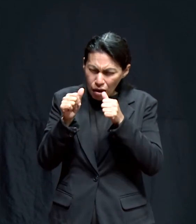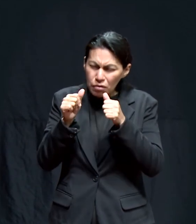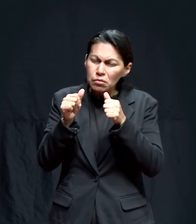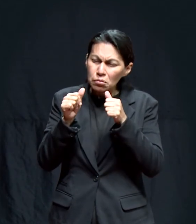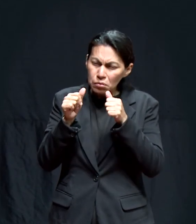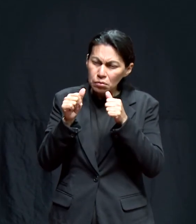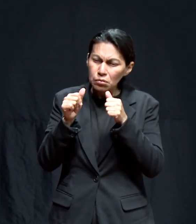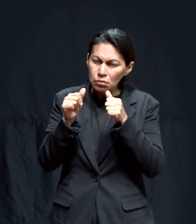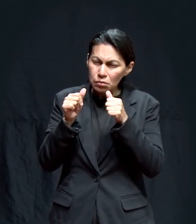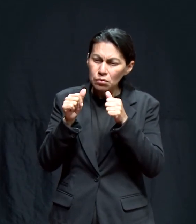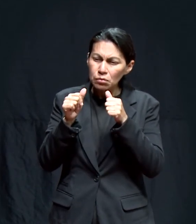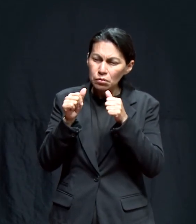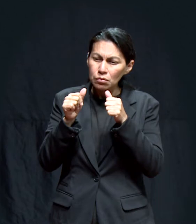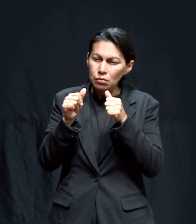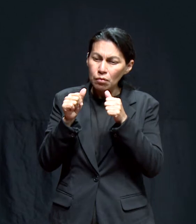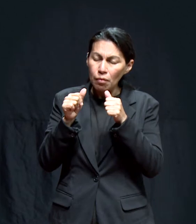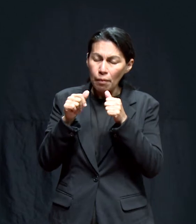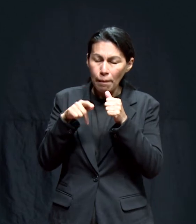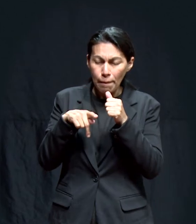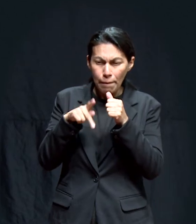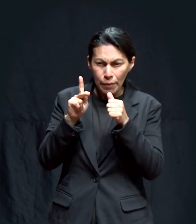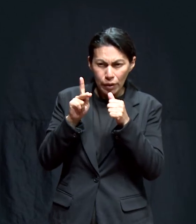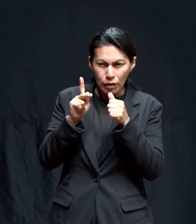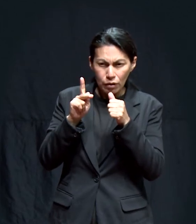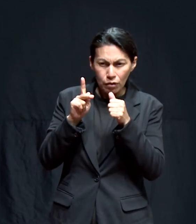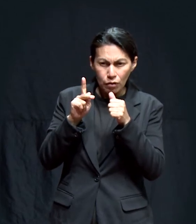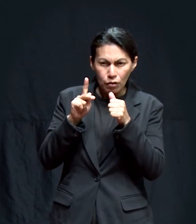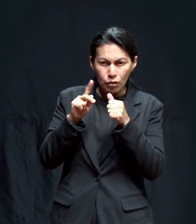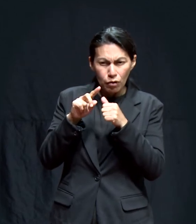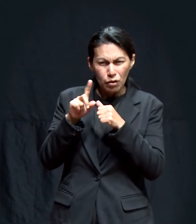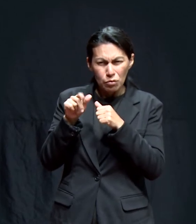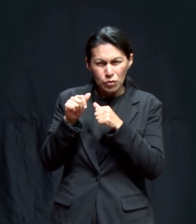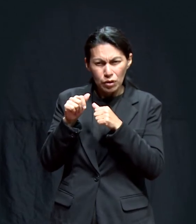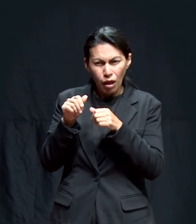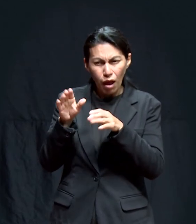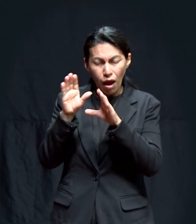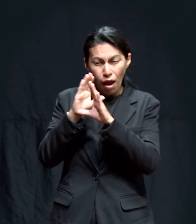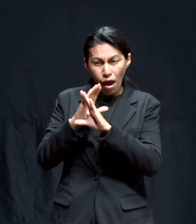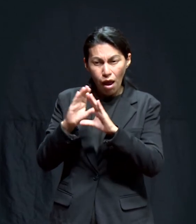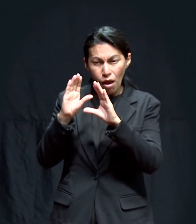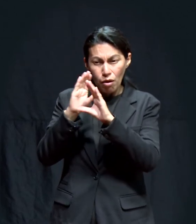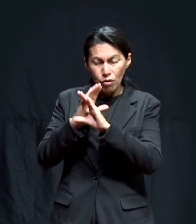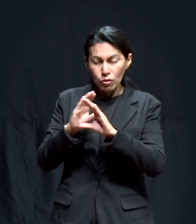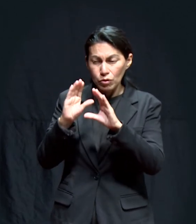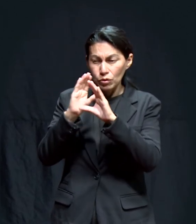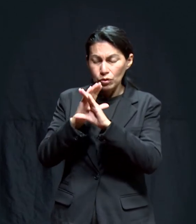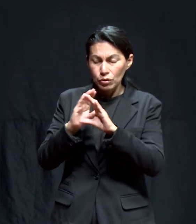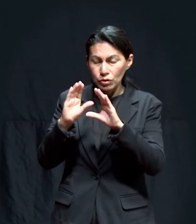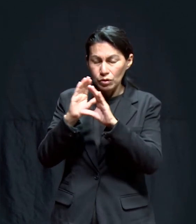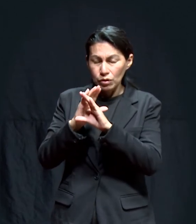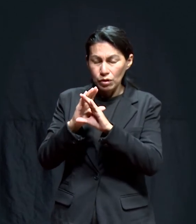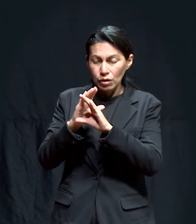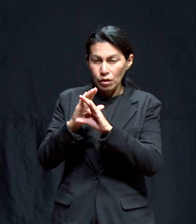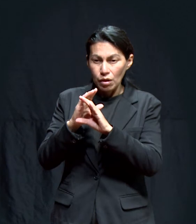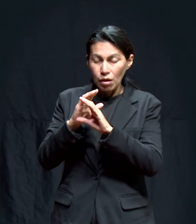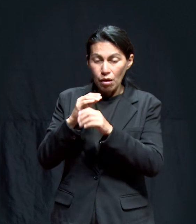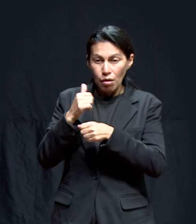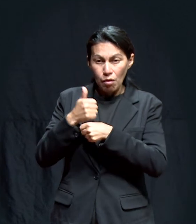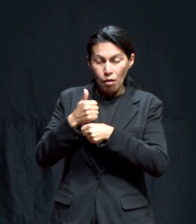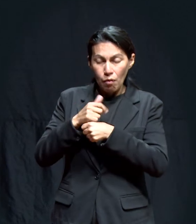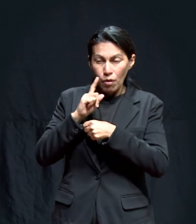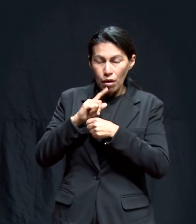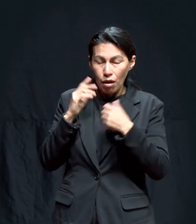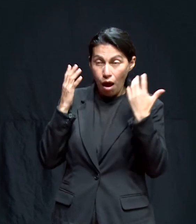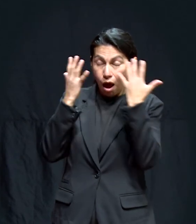pero le cautivó tanto cuando ellos empezaron a entonar unos cantos.